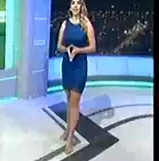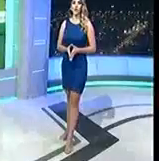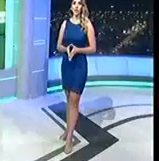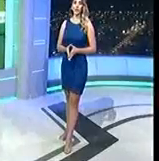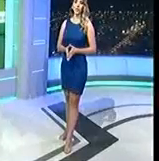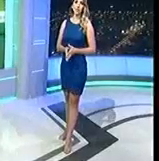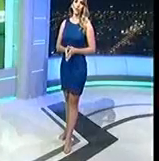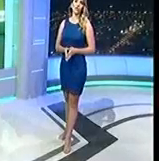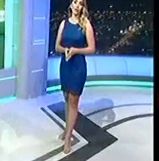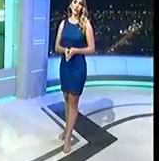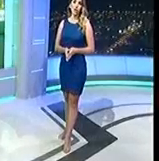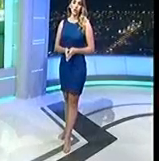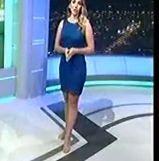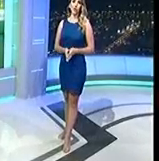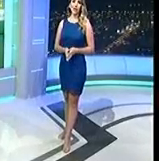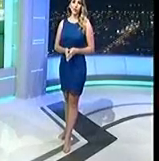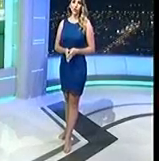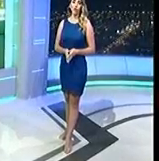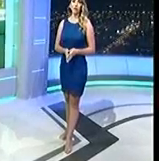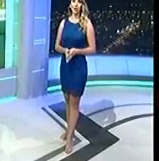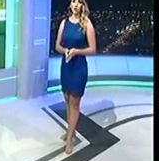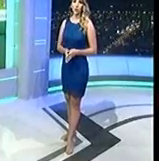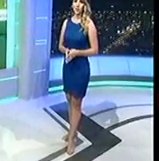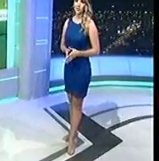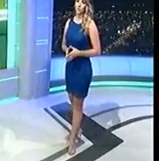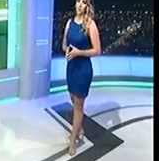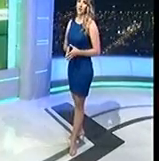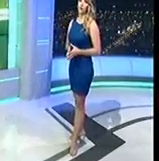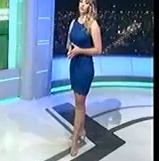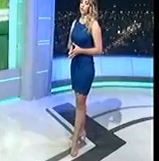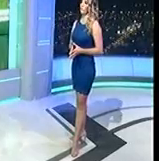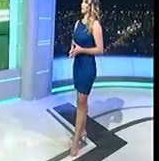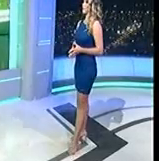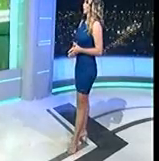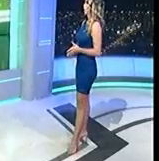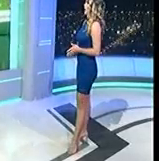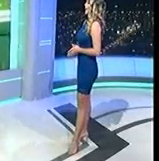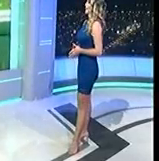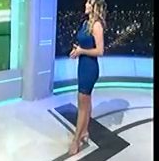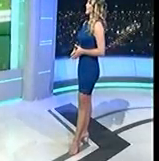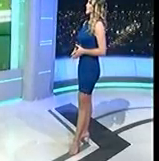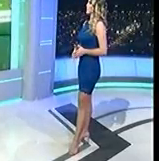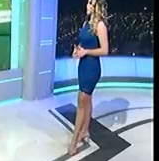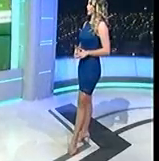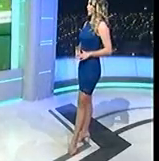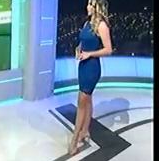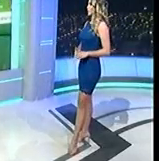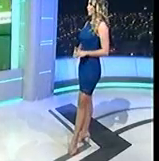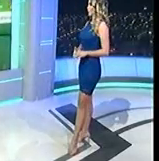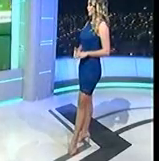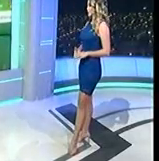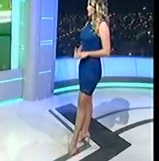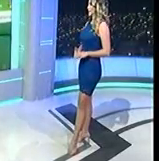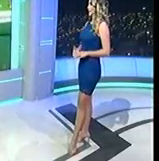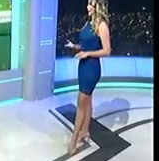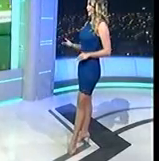...porque desde el COET actualizan los datos sobre los casos confirmados de COVID-19 en nuestro departamento. Ana Karen Sejas en vivo y en directo nos